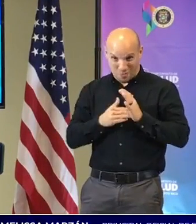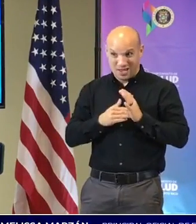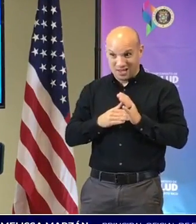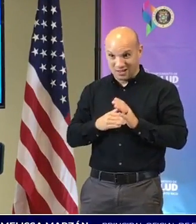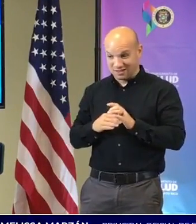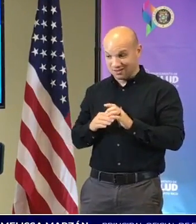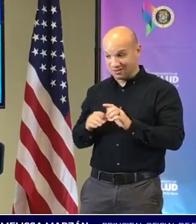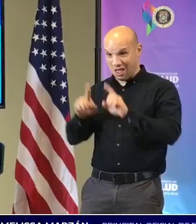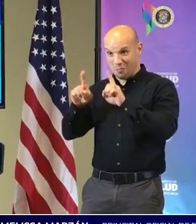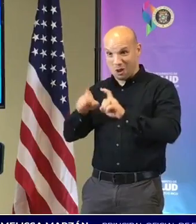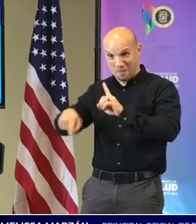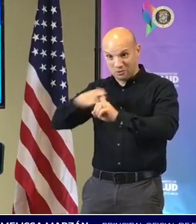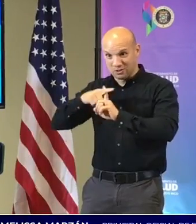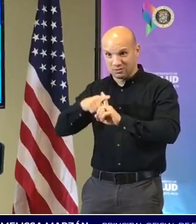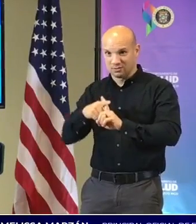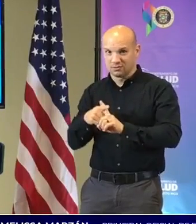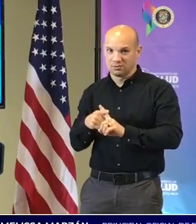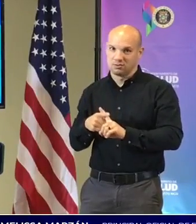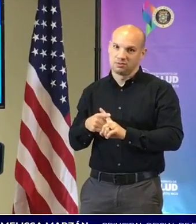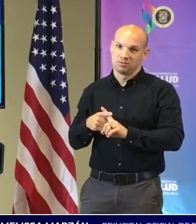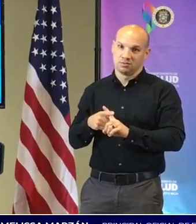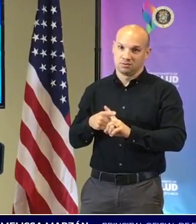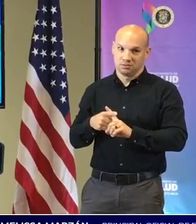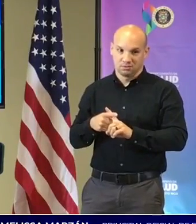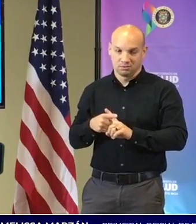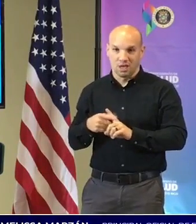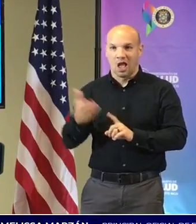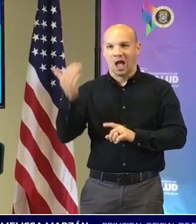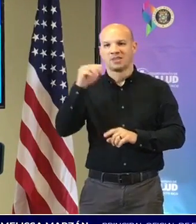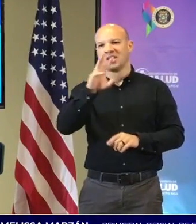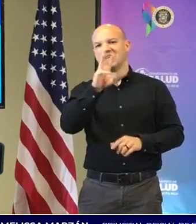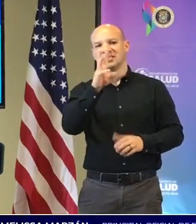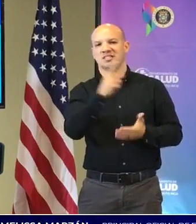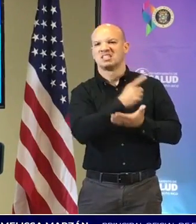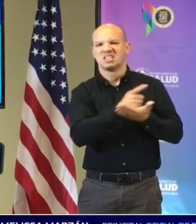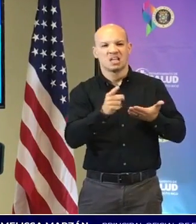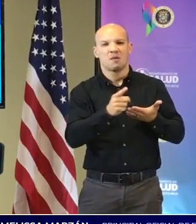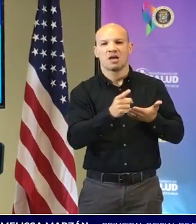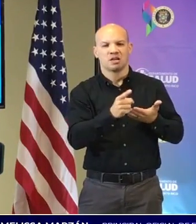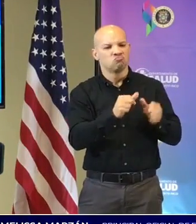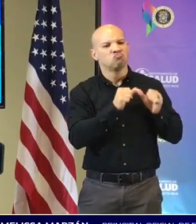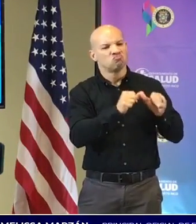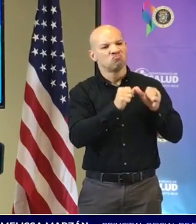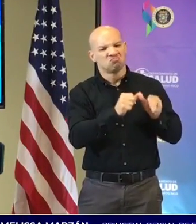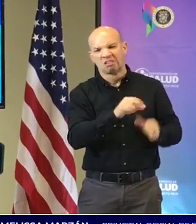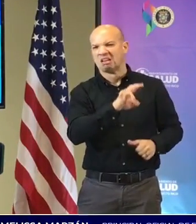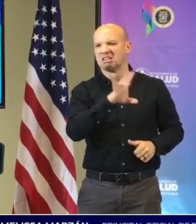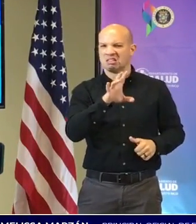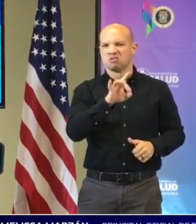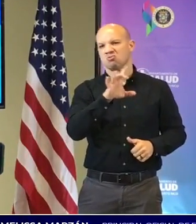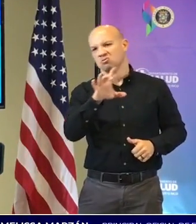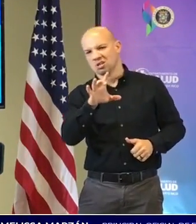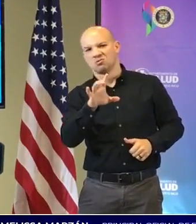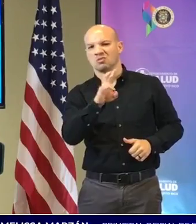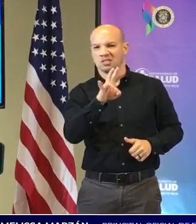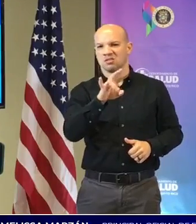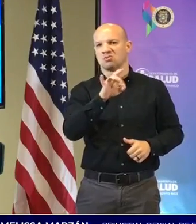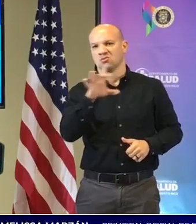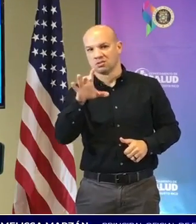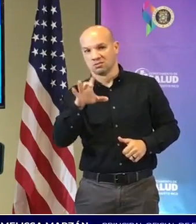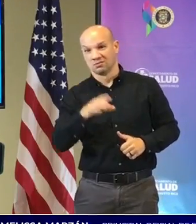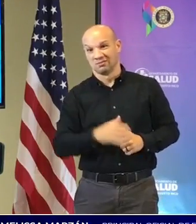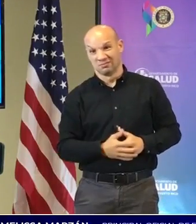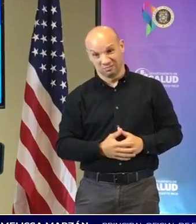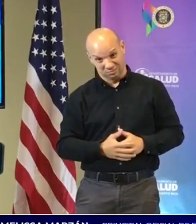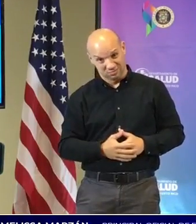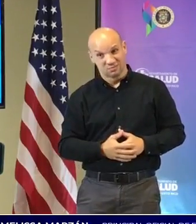estado por más de 6 semanas identificando no más de 700 800 casos semanales así que ciertamente